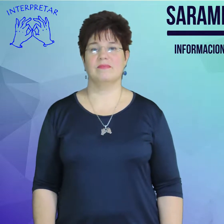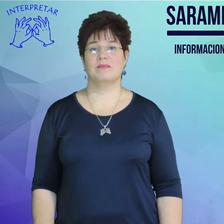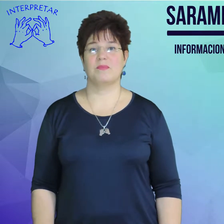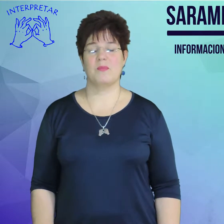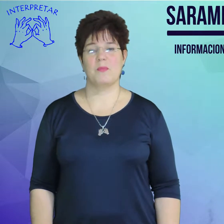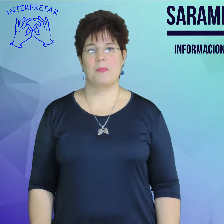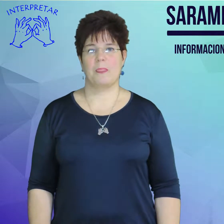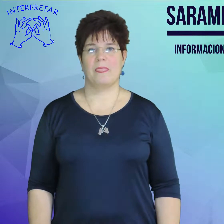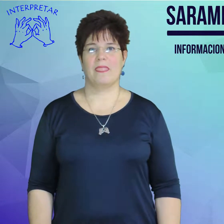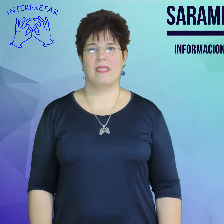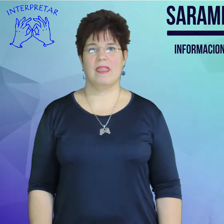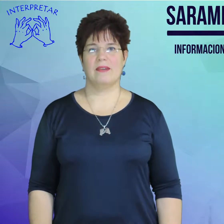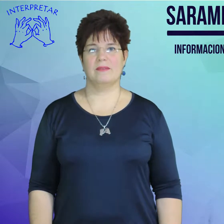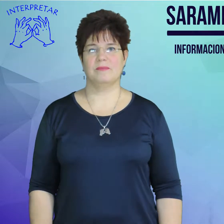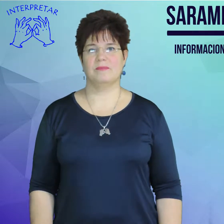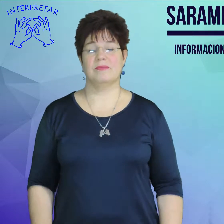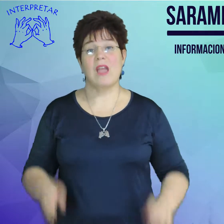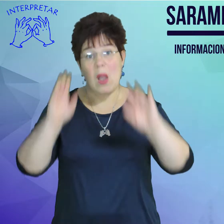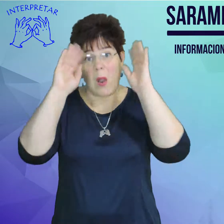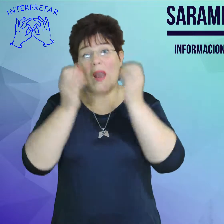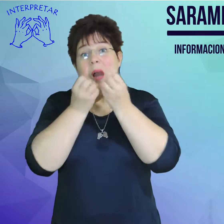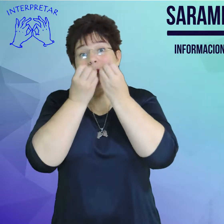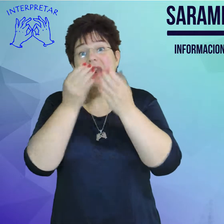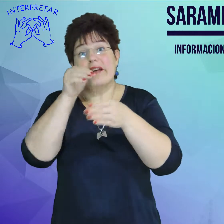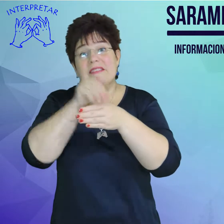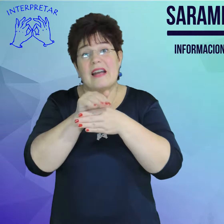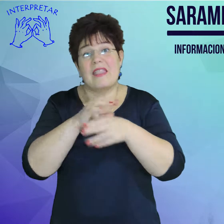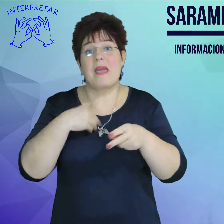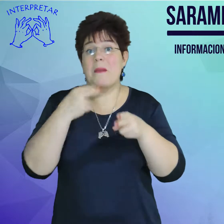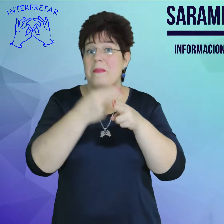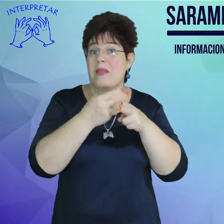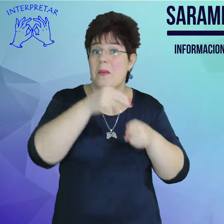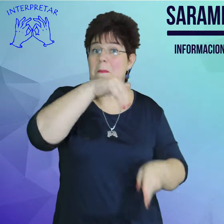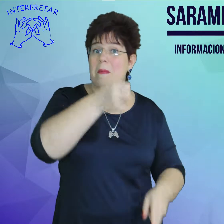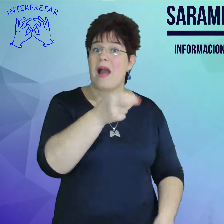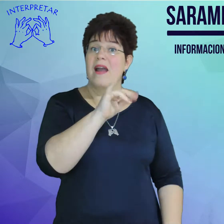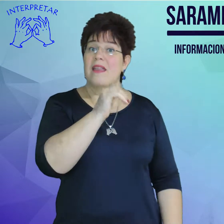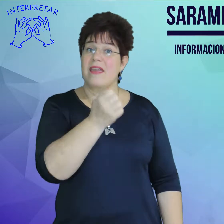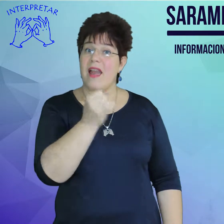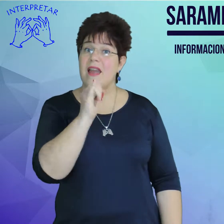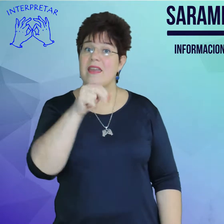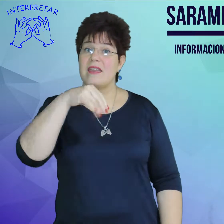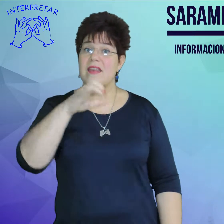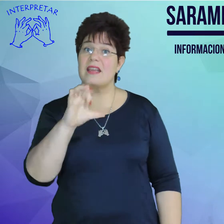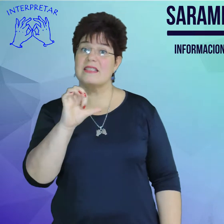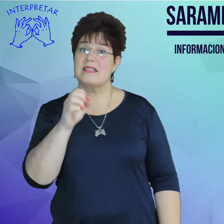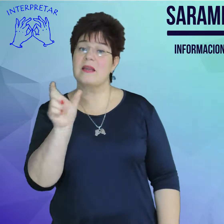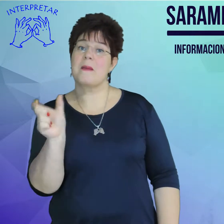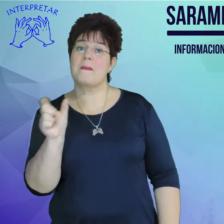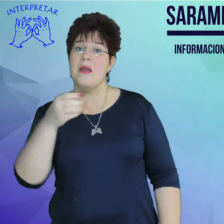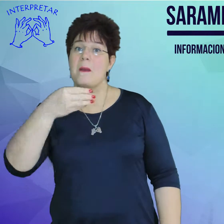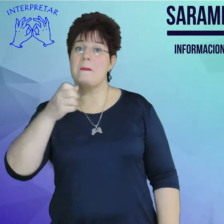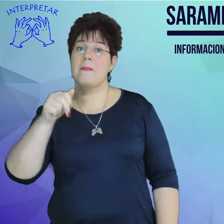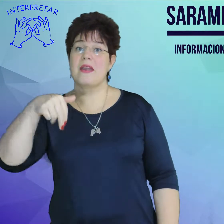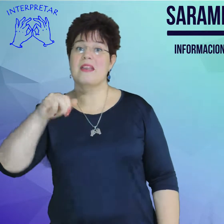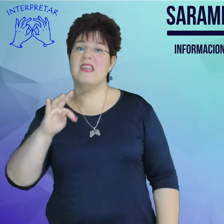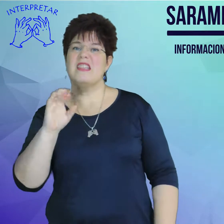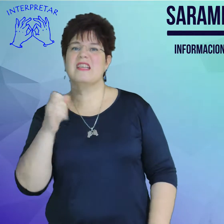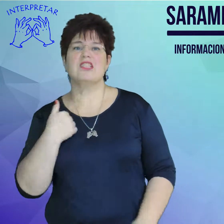Hola, buenas tardes, yo soy Marínez Benítez, soy médico y vamos a hablar hoy del sarampión, que es un asunto que nos preocupa a